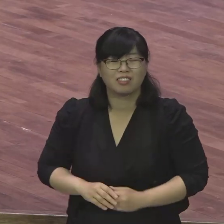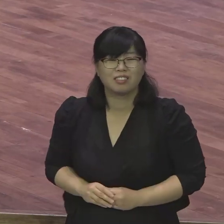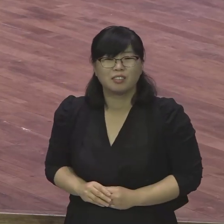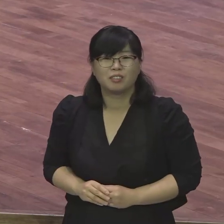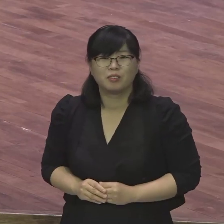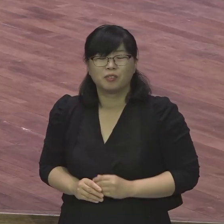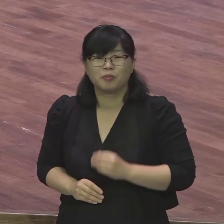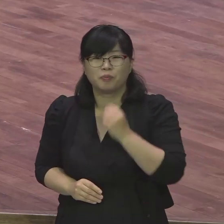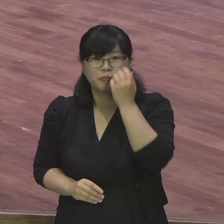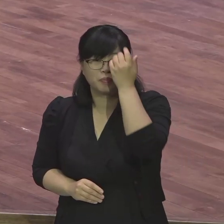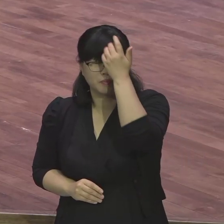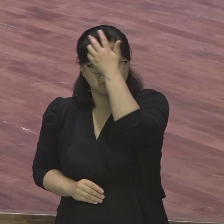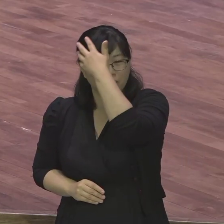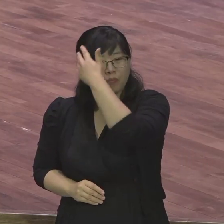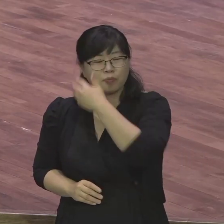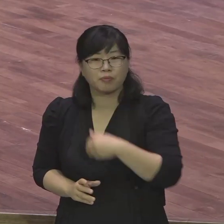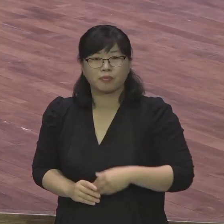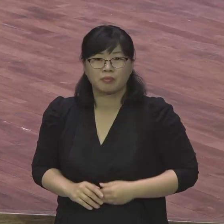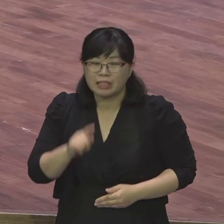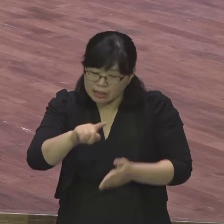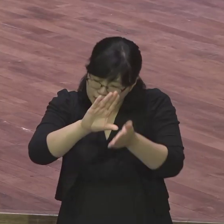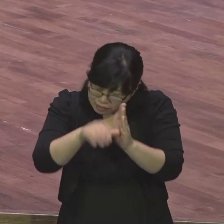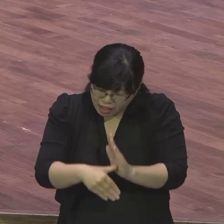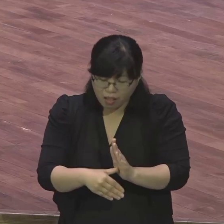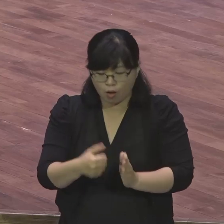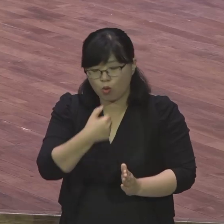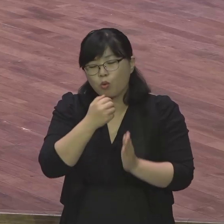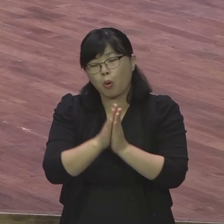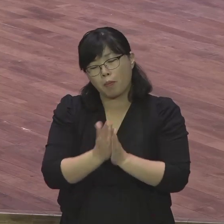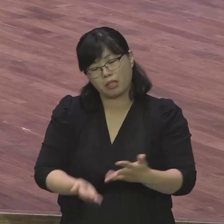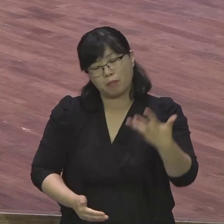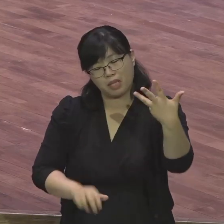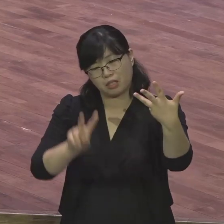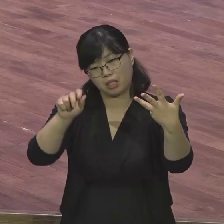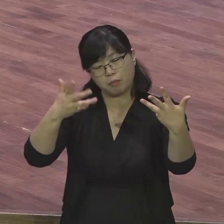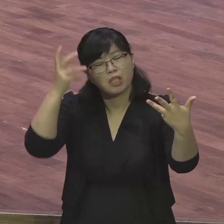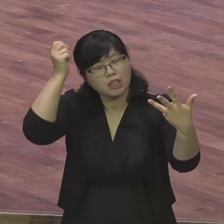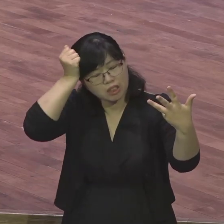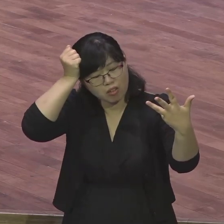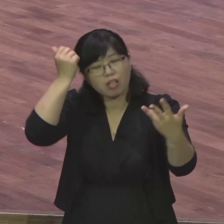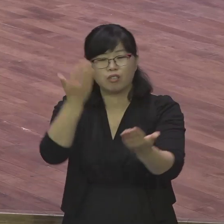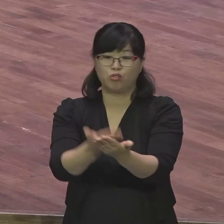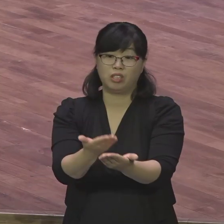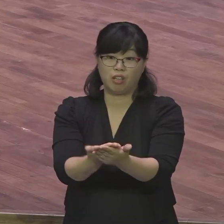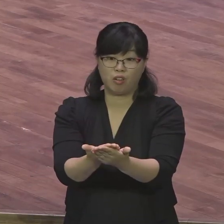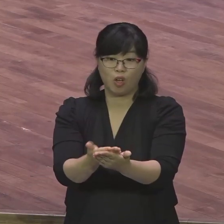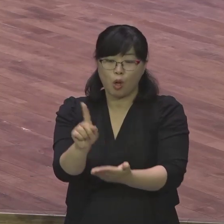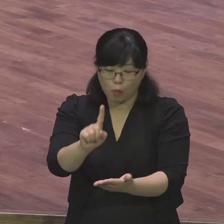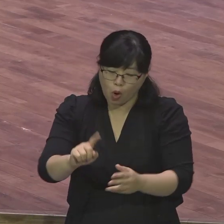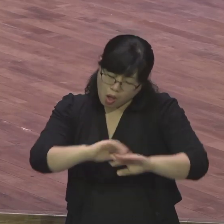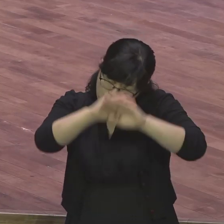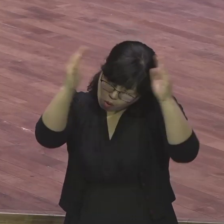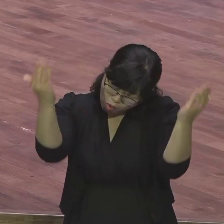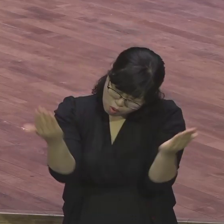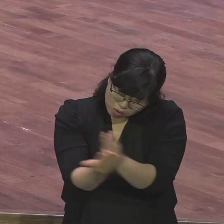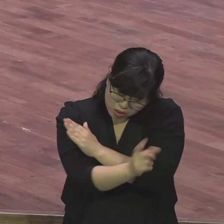그래서 말씀하신 겁니다 모든 것을 한명의 손으로 이루겠다 아픔과 눈물과